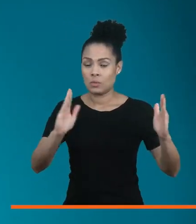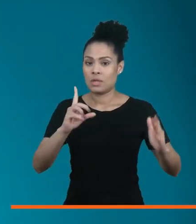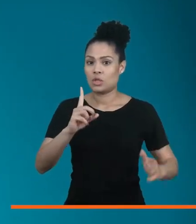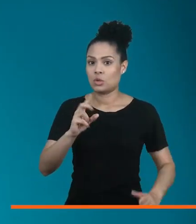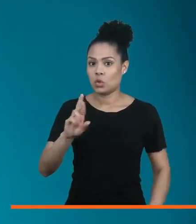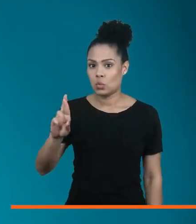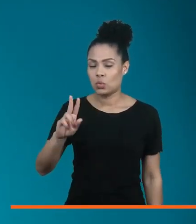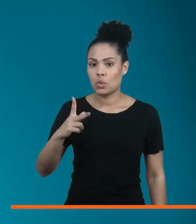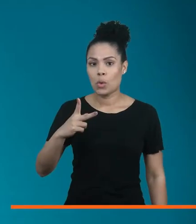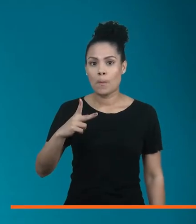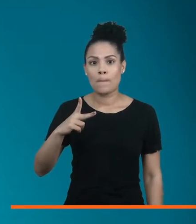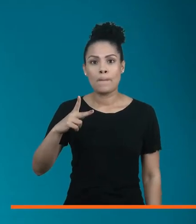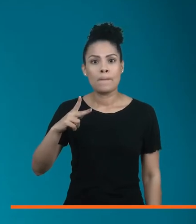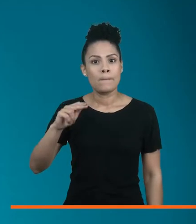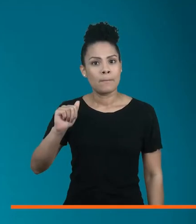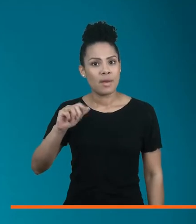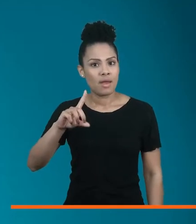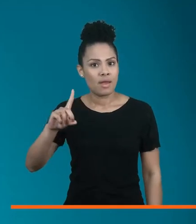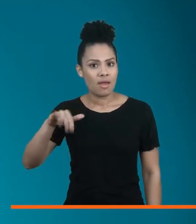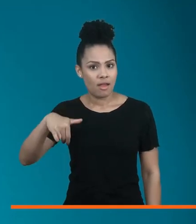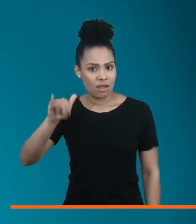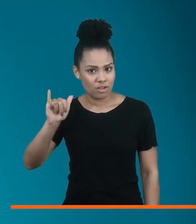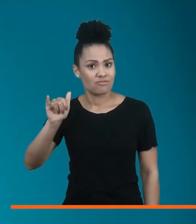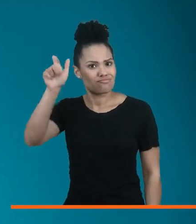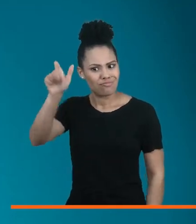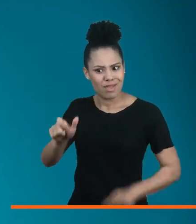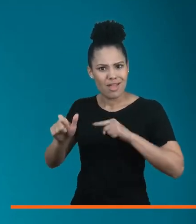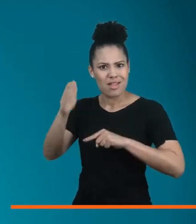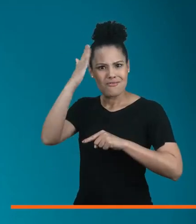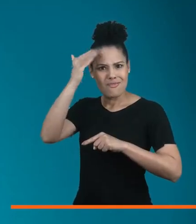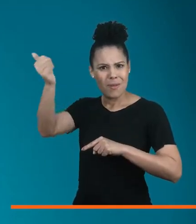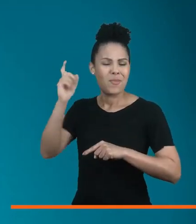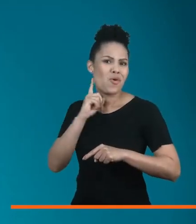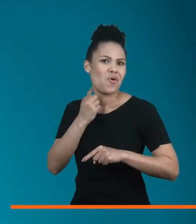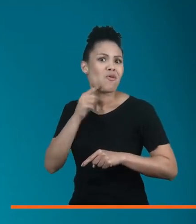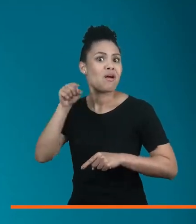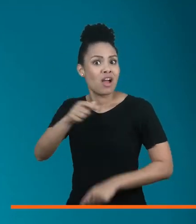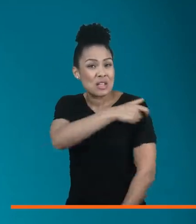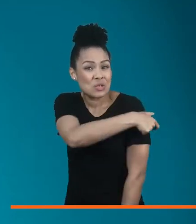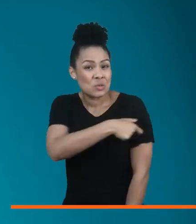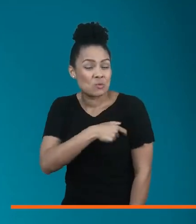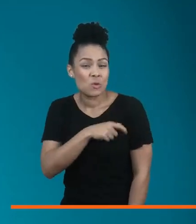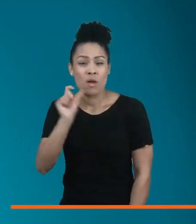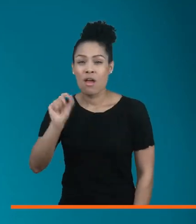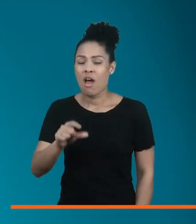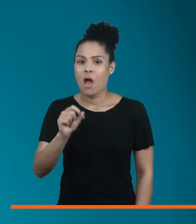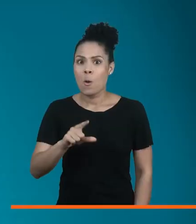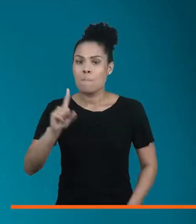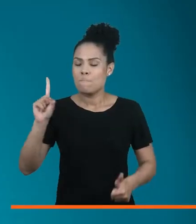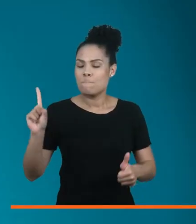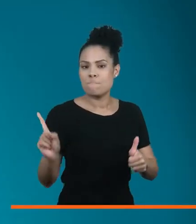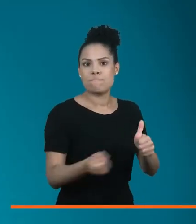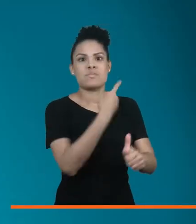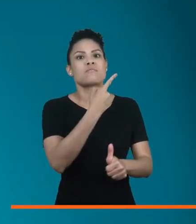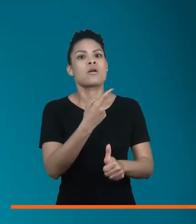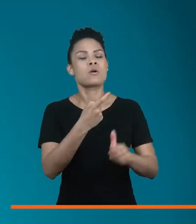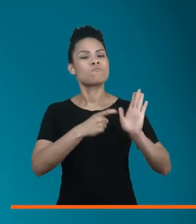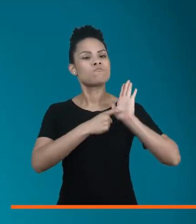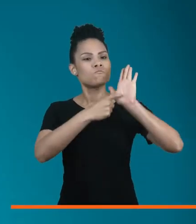oportunidade, o Dr. Paddy Lads, que é um famoso professor e pesquisador surdo, ele usou uma fita azul no braço pela primeira